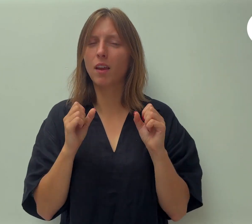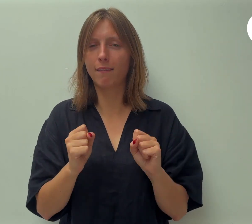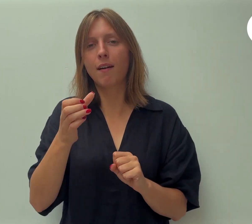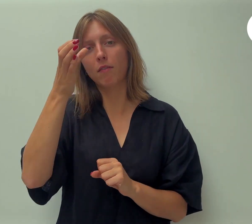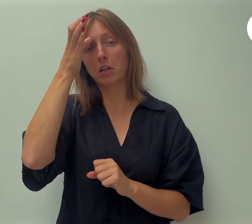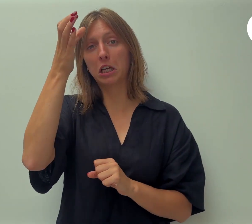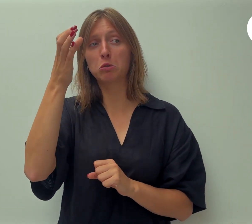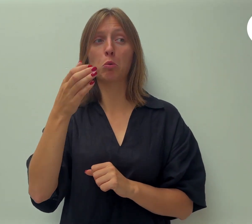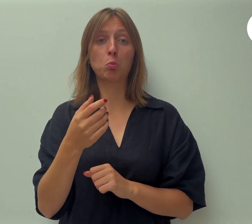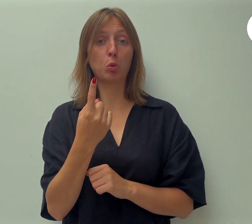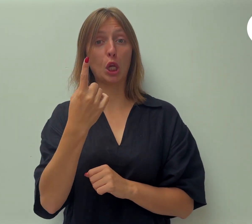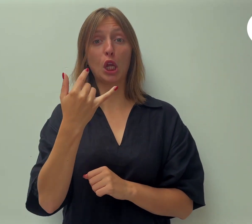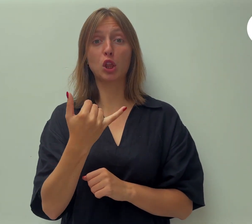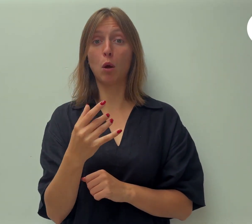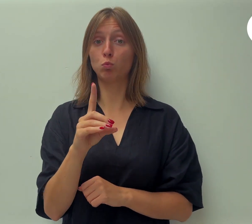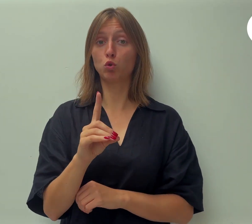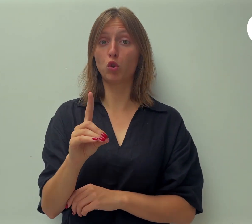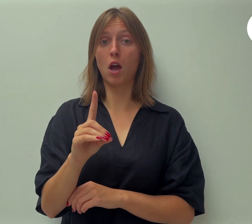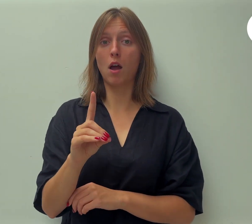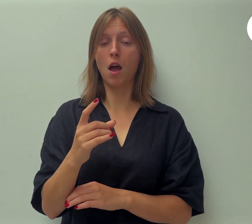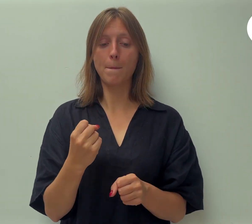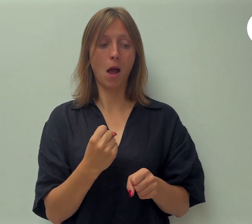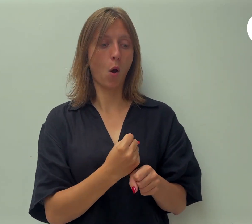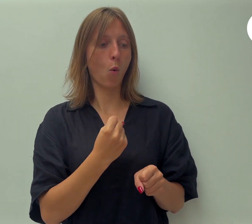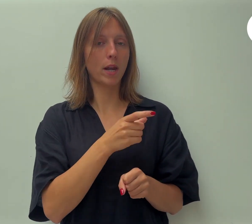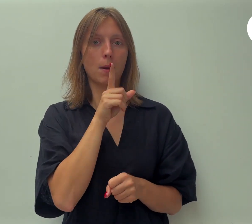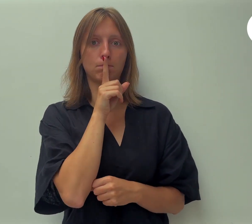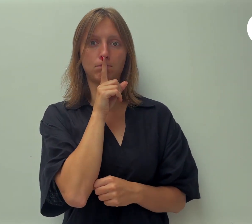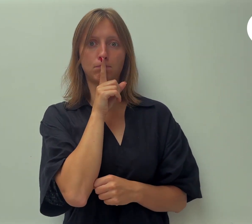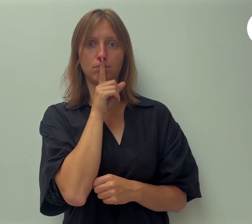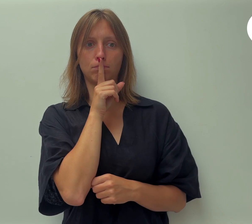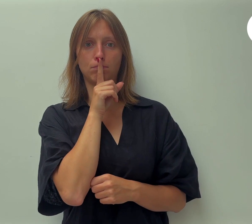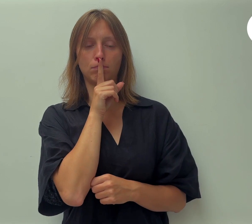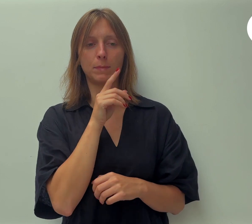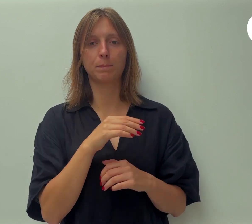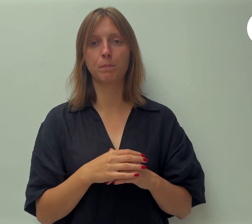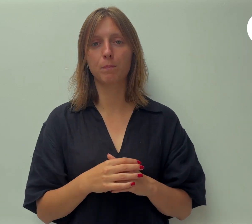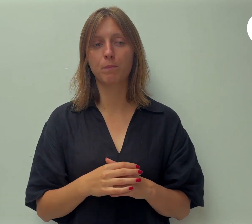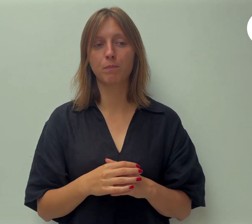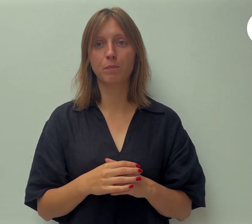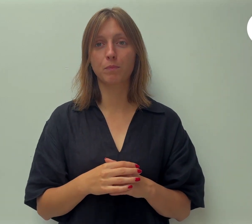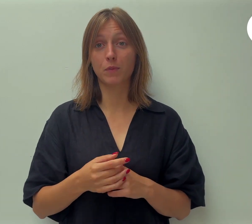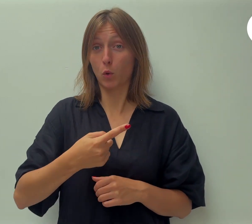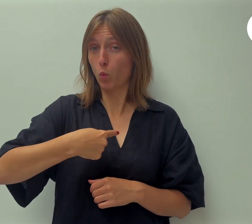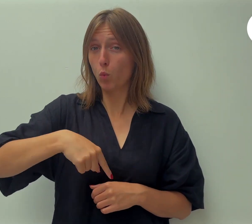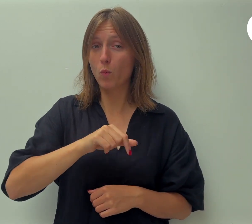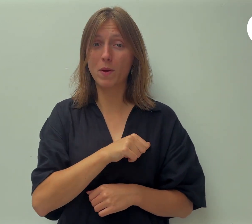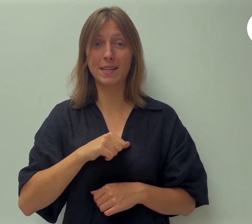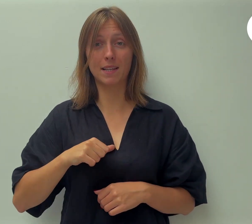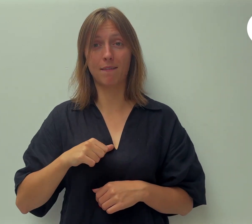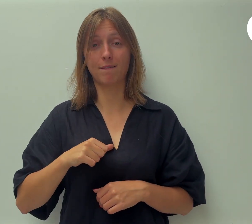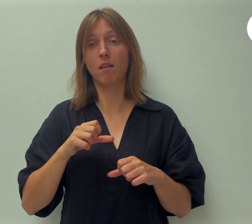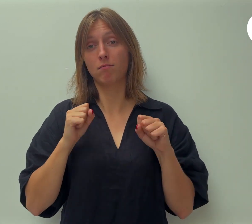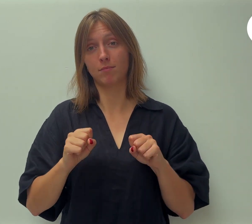zondag. En dit op je werk verzwijgen. We staan zelf voor de keuze hoeveel licht we gaan geven.